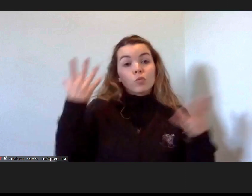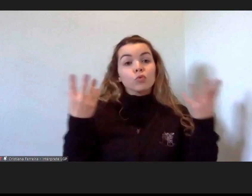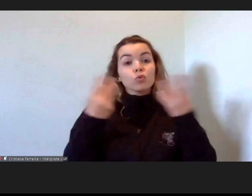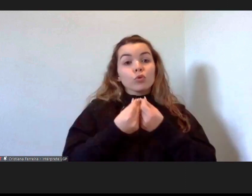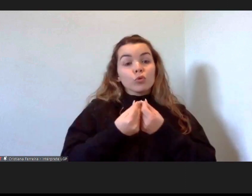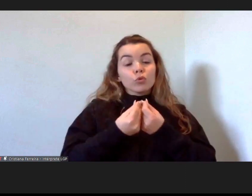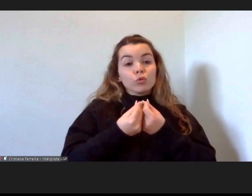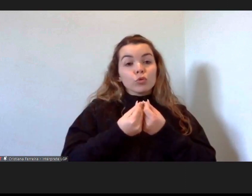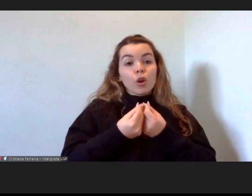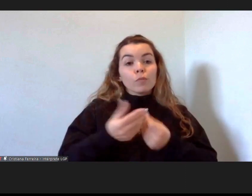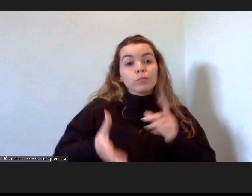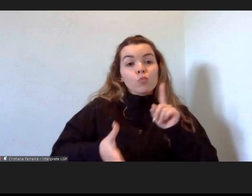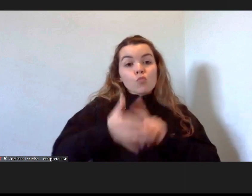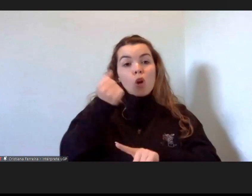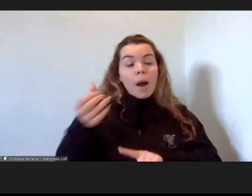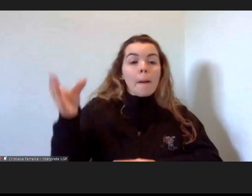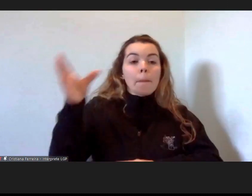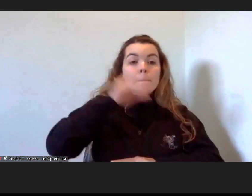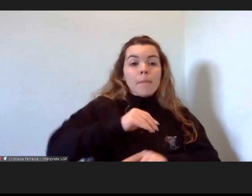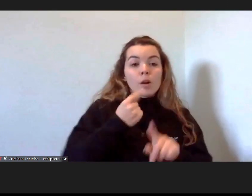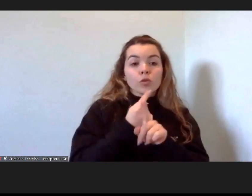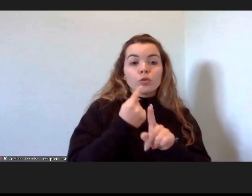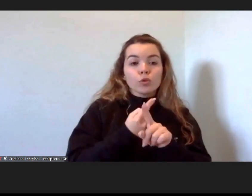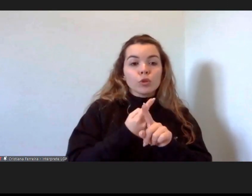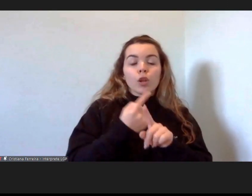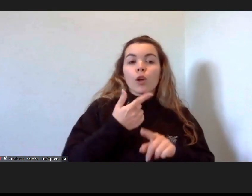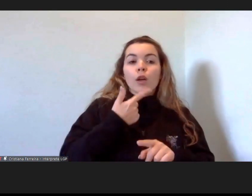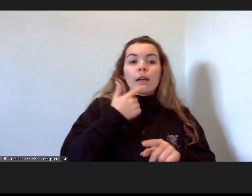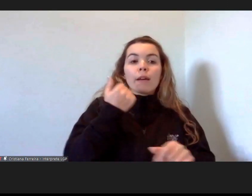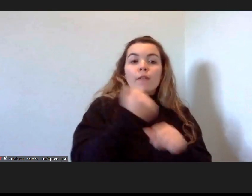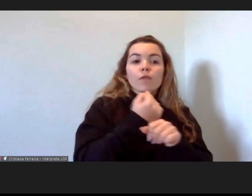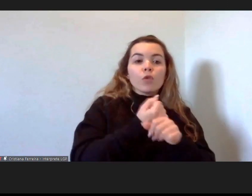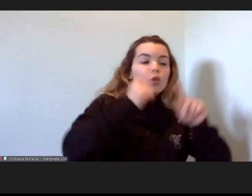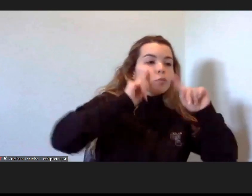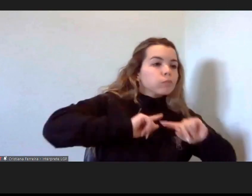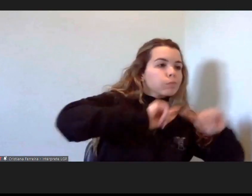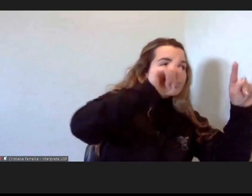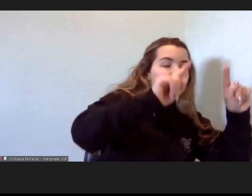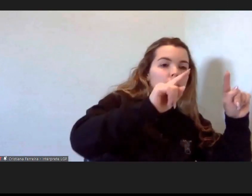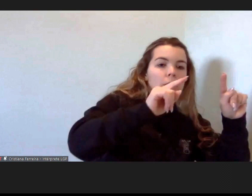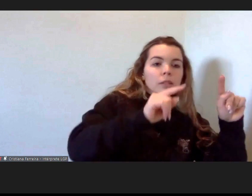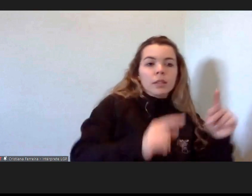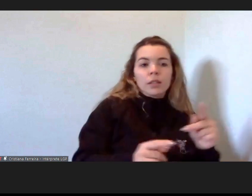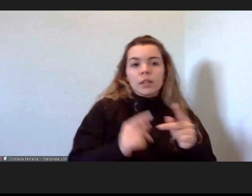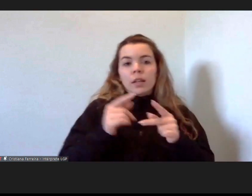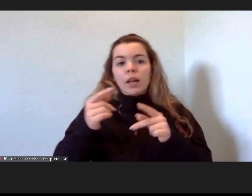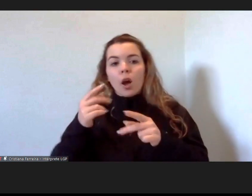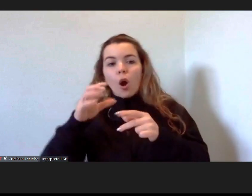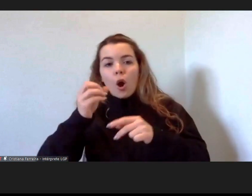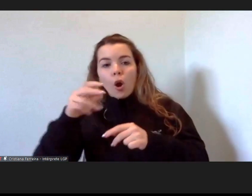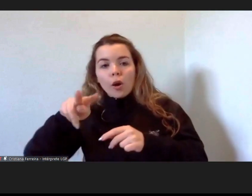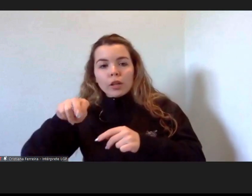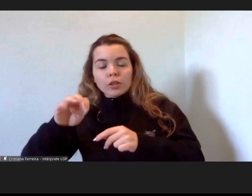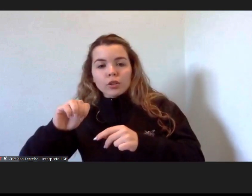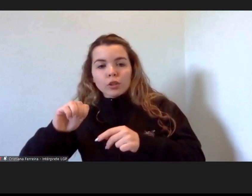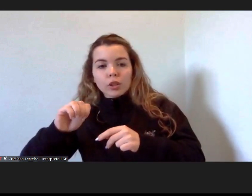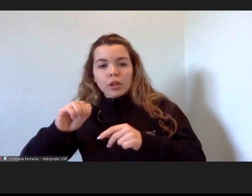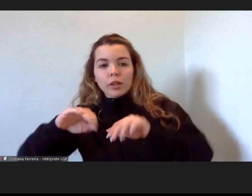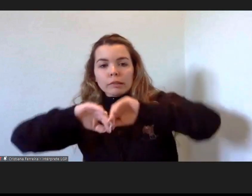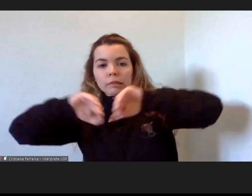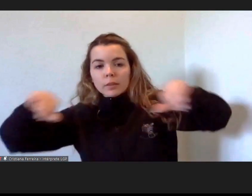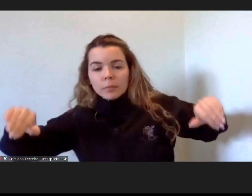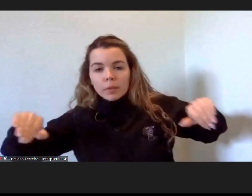de facto, a função pública não pode estar por um lado, as ONGs por outro, as sessões do outro lado, mas sim em rede e todos